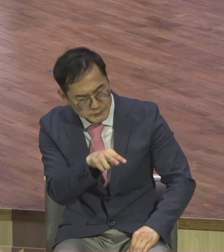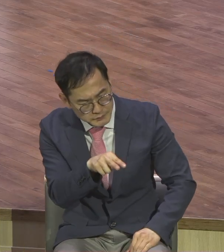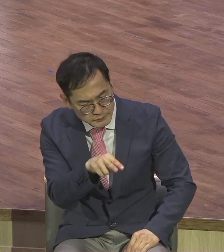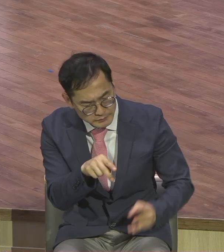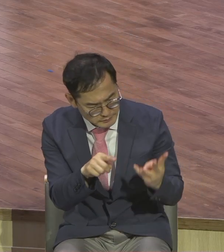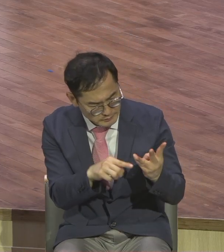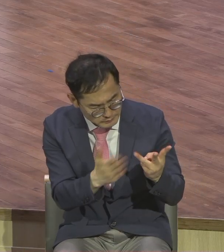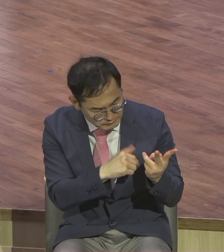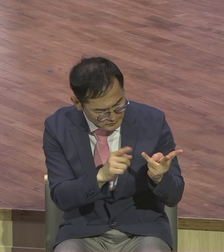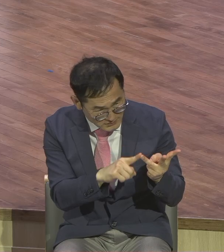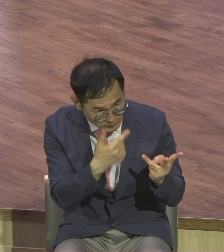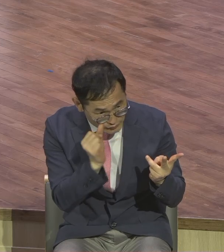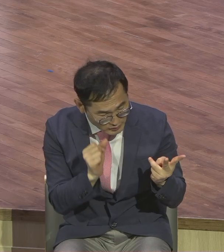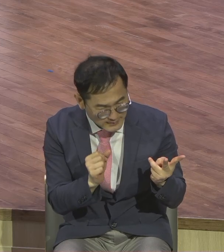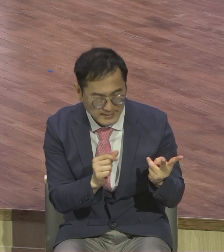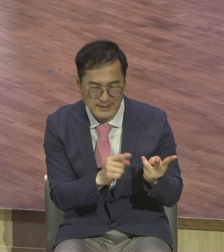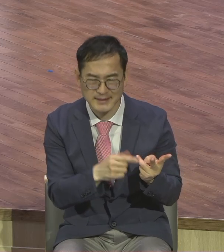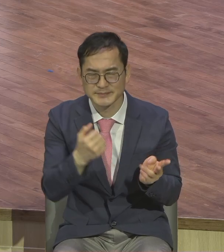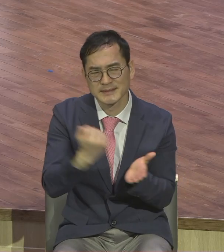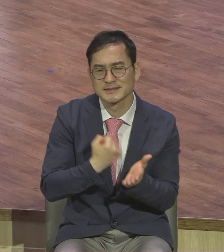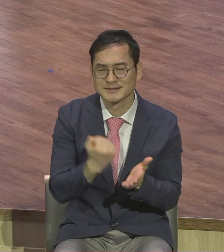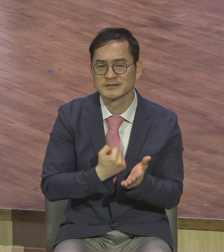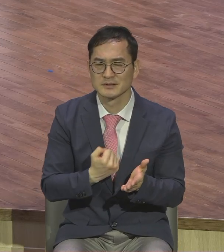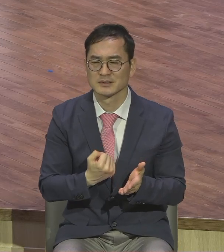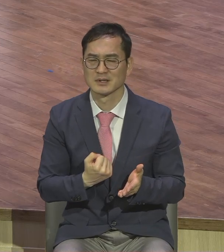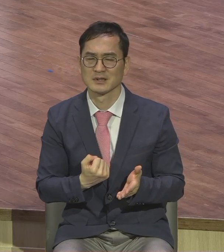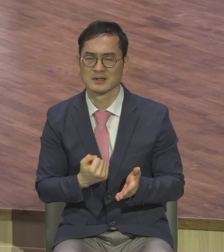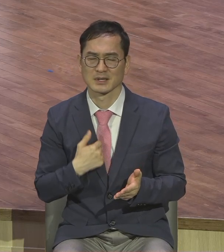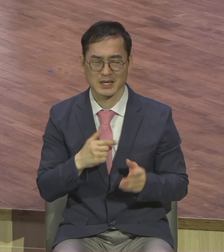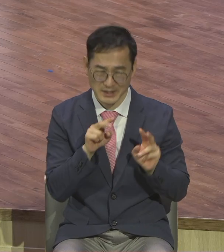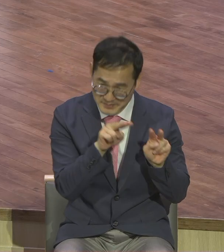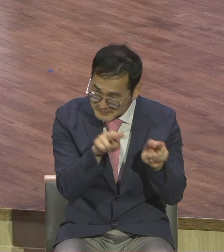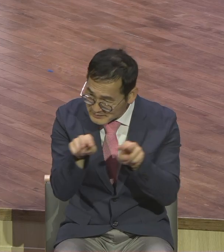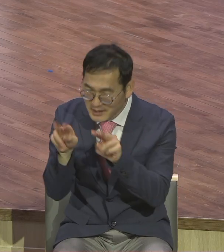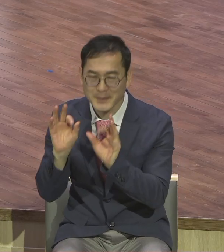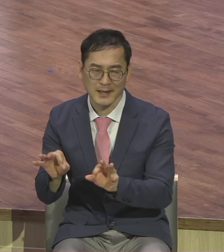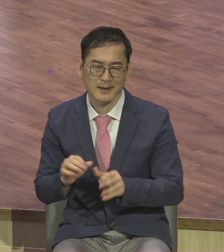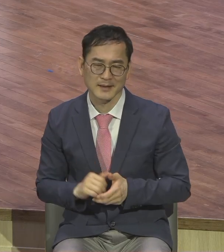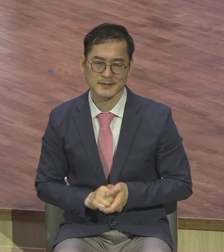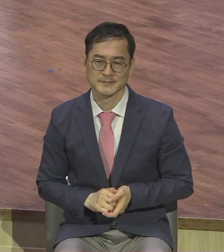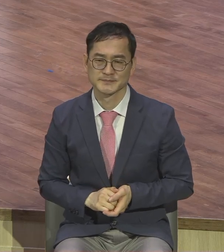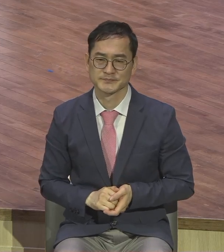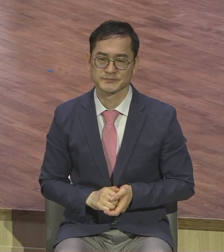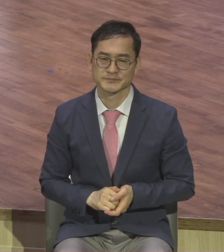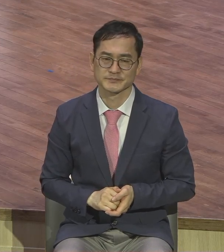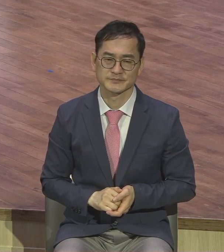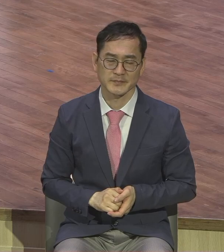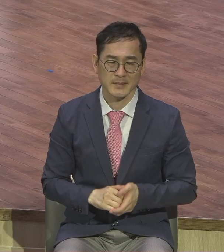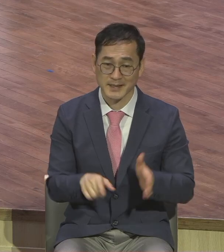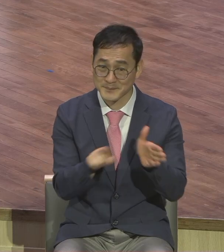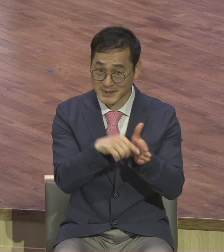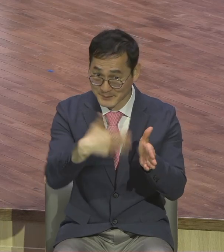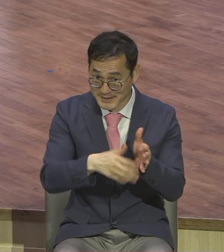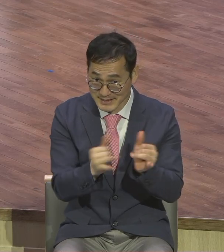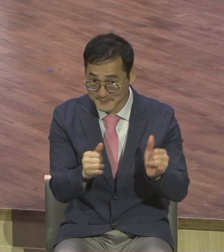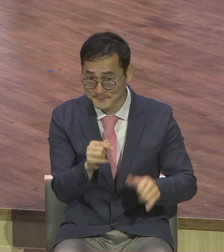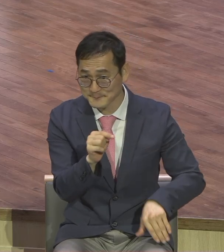우리가 가지고 있는 이 참 복음의 비밀을 증거해서 불신자에게 영적 회복 영적 누림의